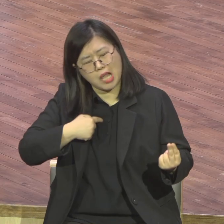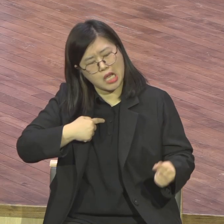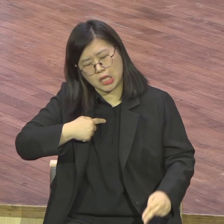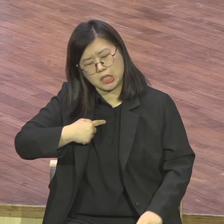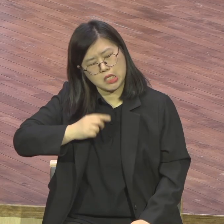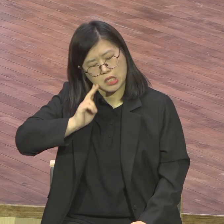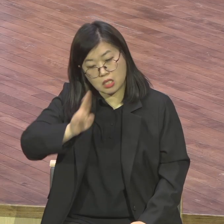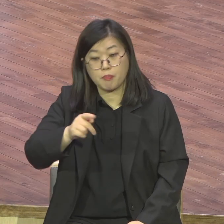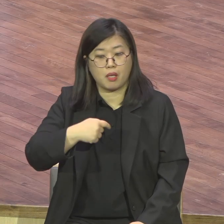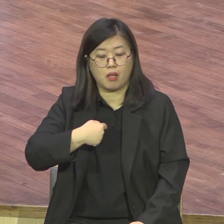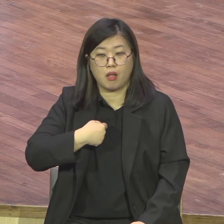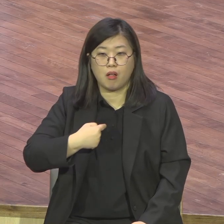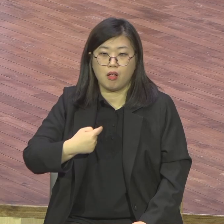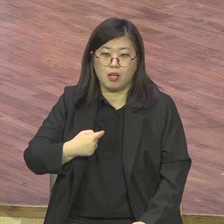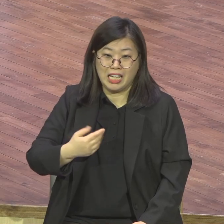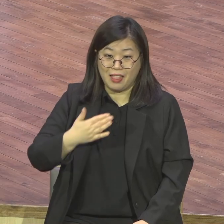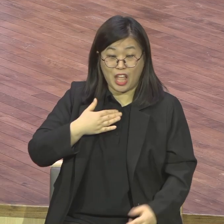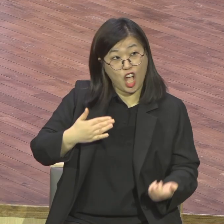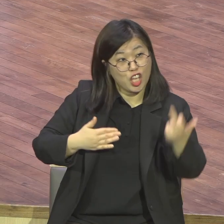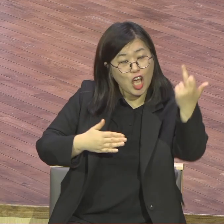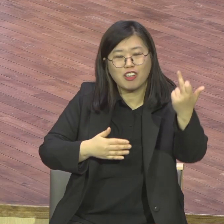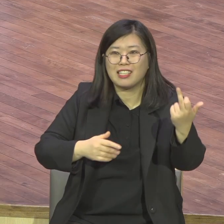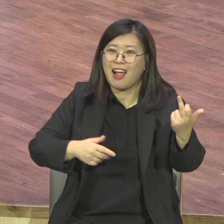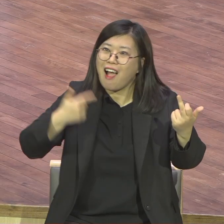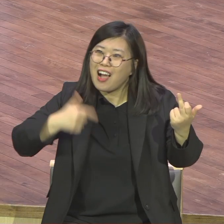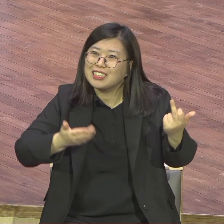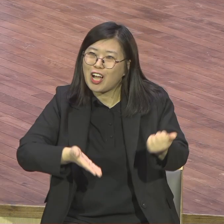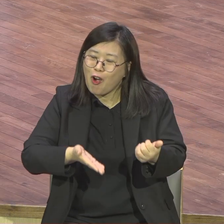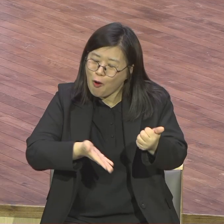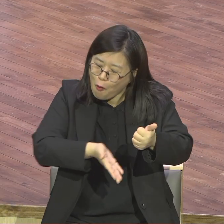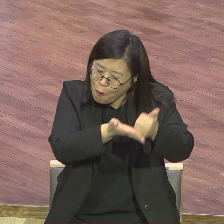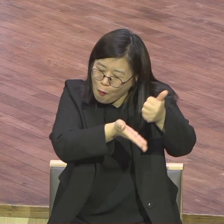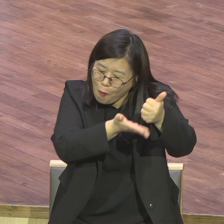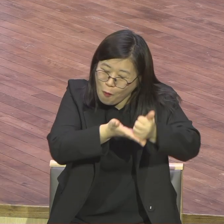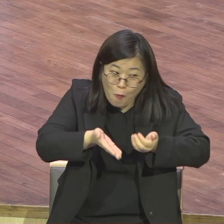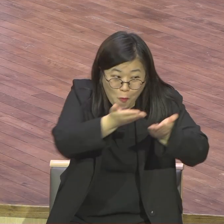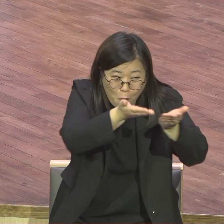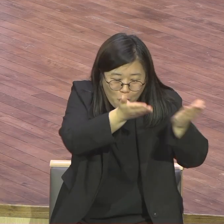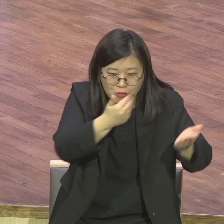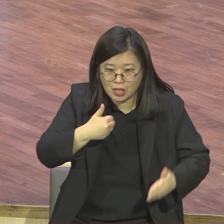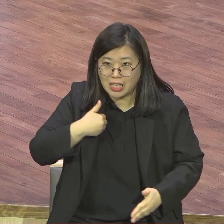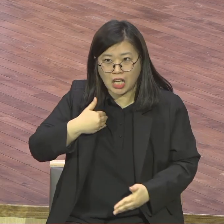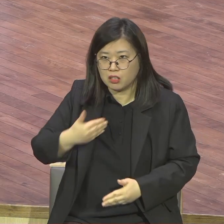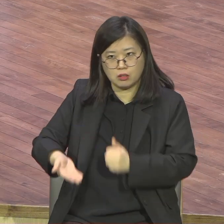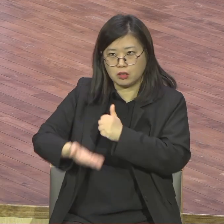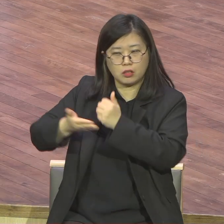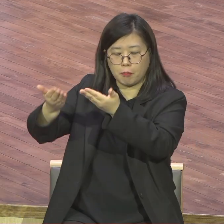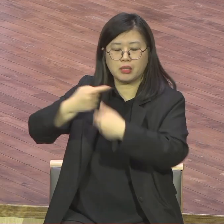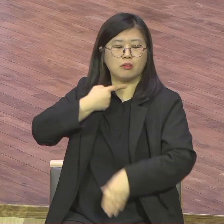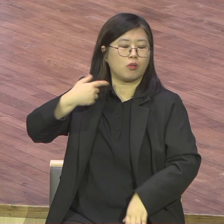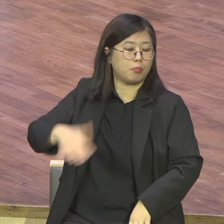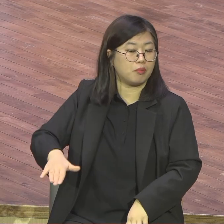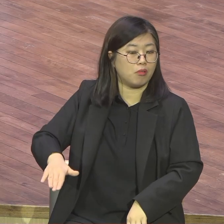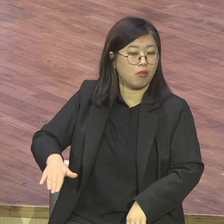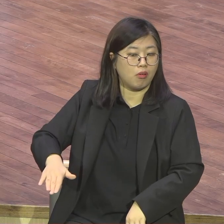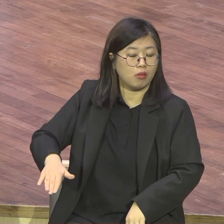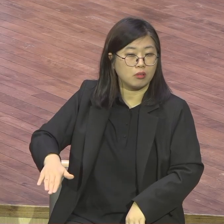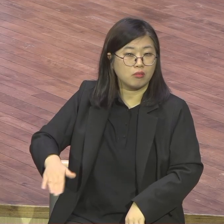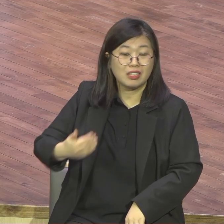칭찬받은 적이 없고 평생을 살아오면서 그러니까 대학을 복학에 대학을 다니면서도